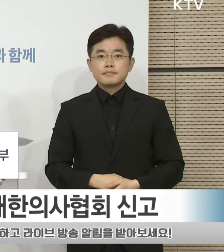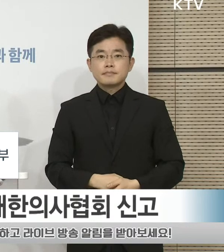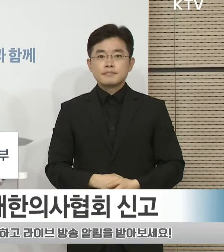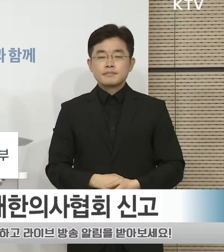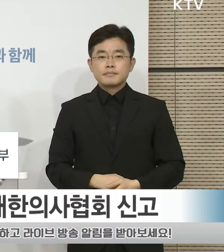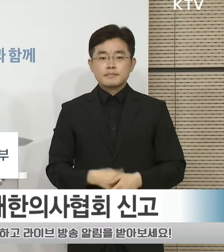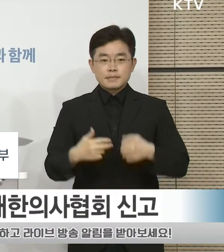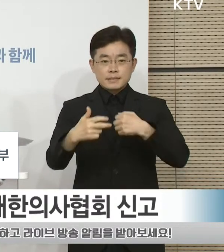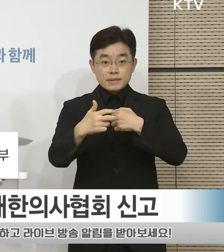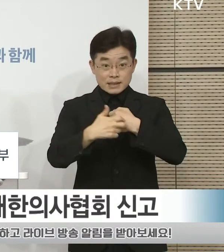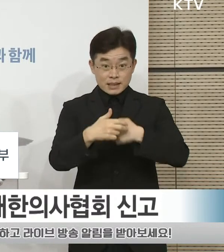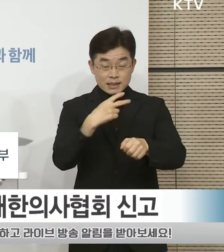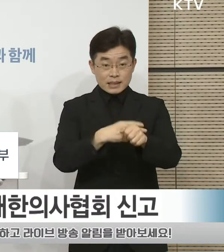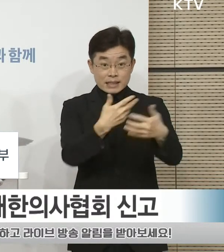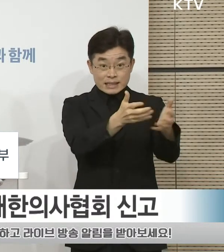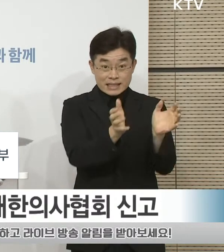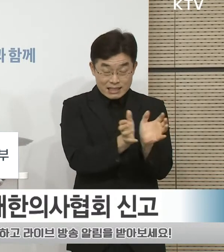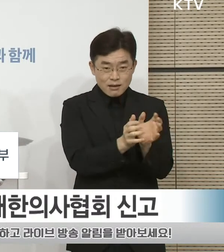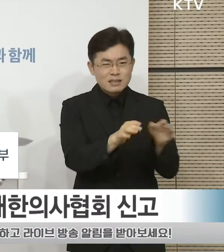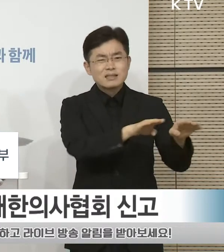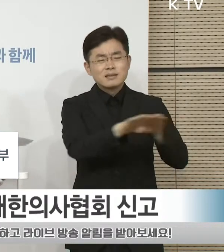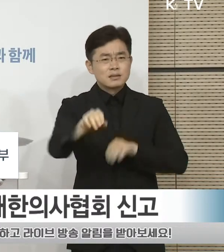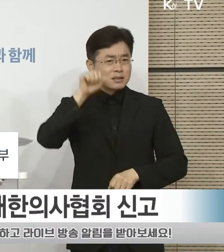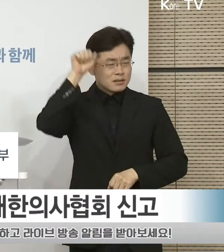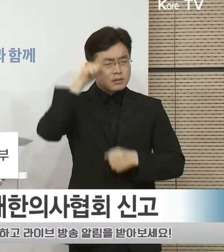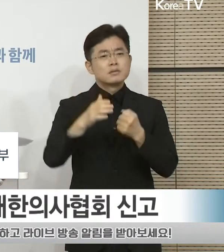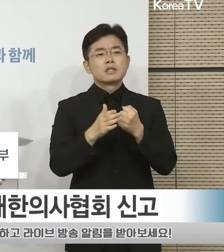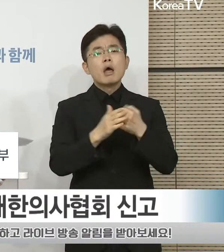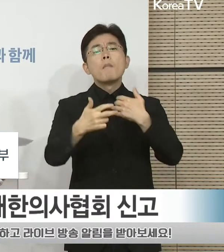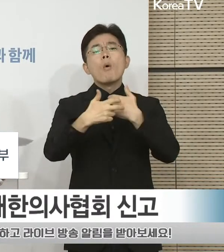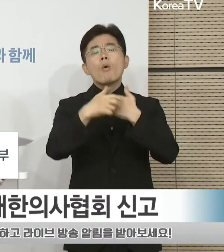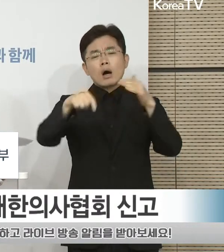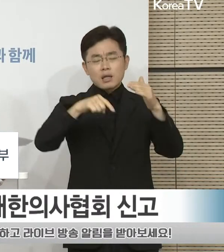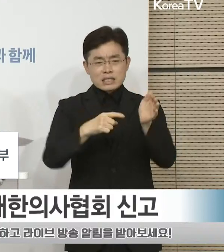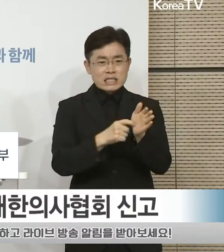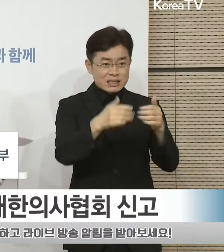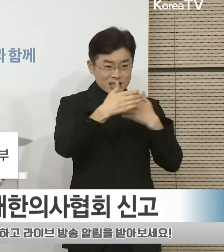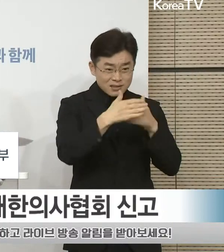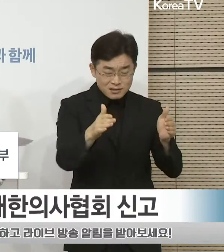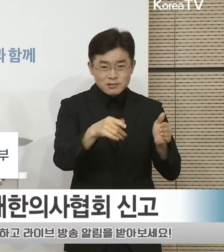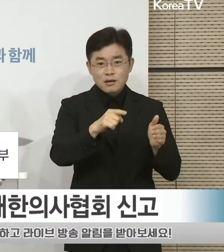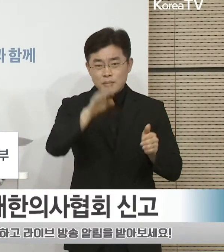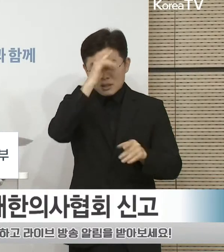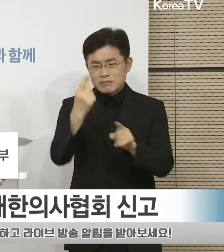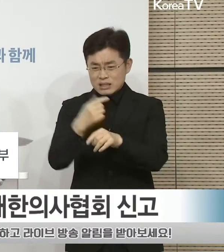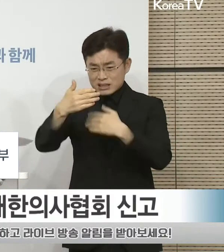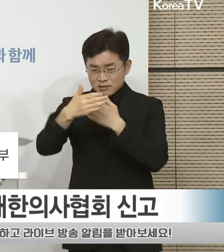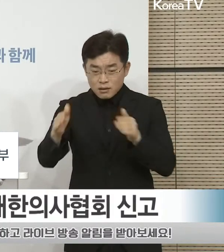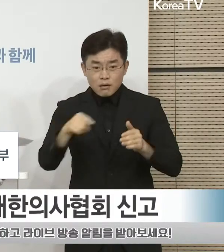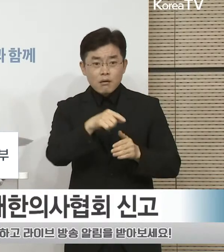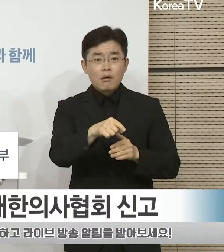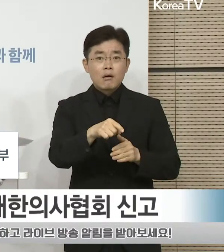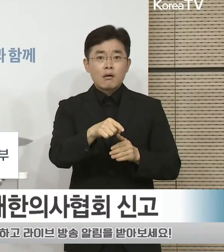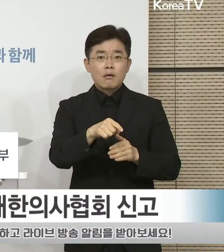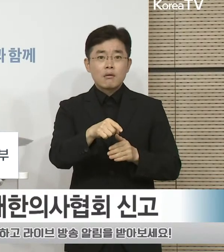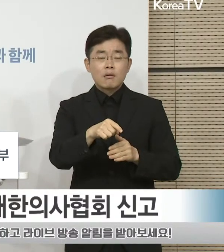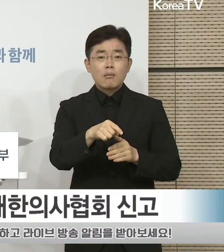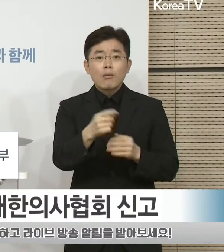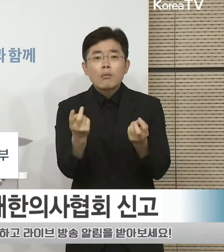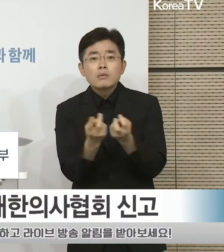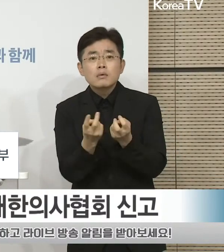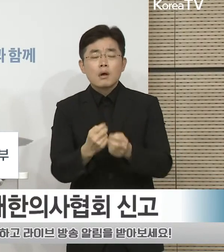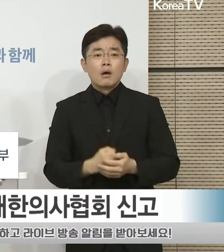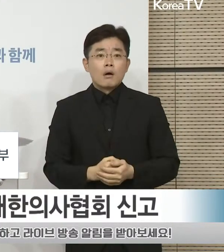의사단체의 집단 휴진으로 현재 응급실과 중환자실을 이용하는 환자분들과 큰 수술을 앞두고 계신